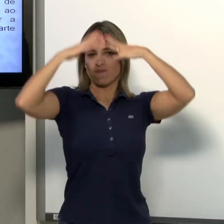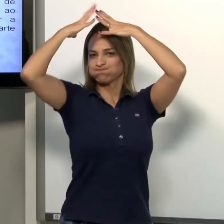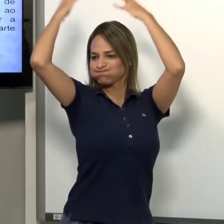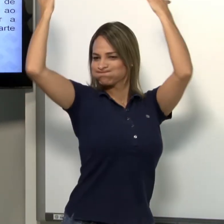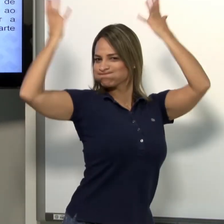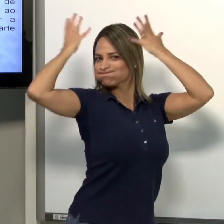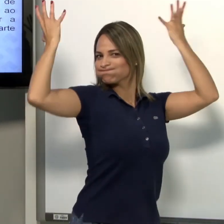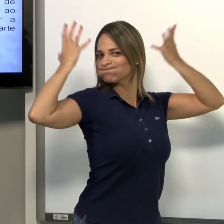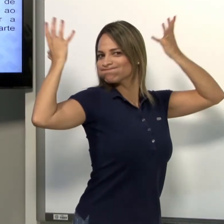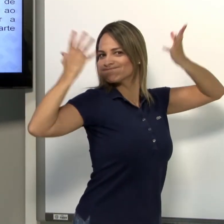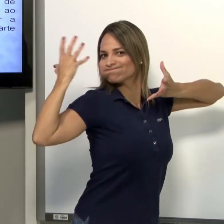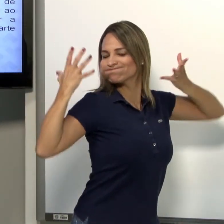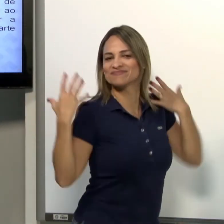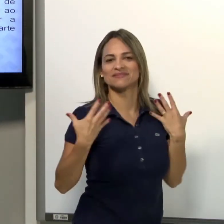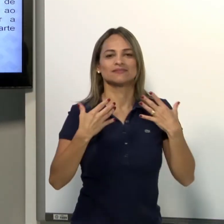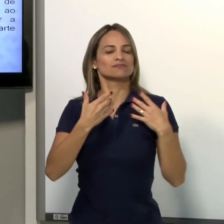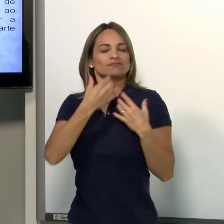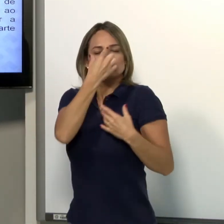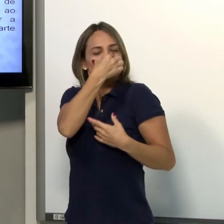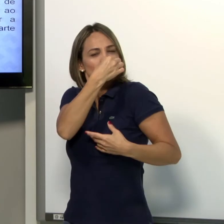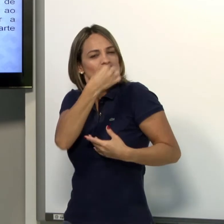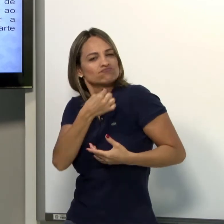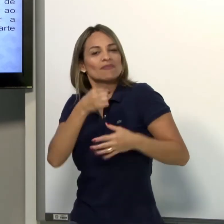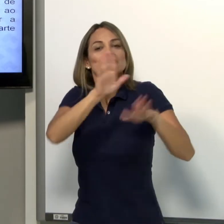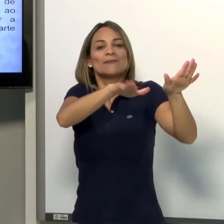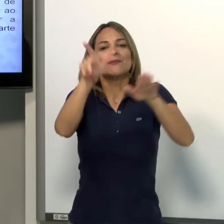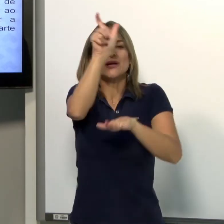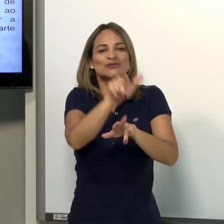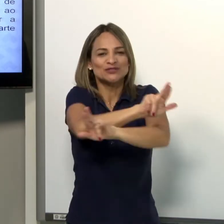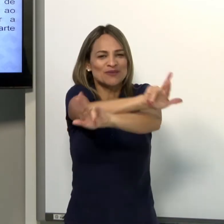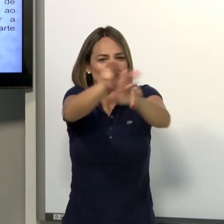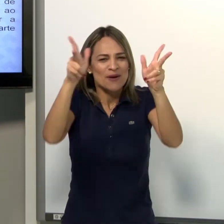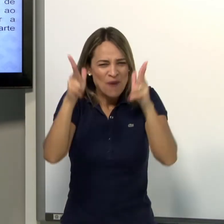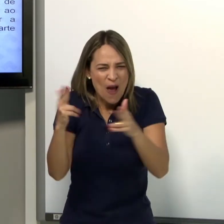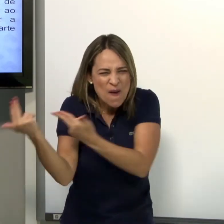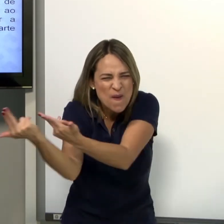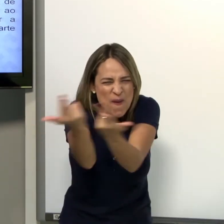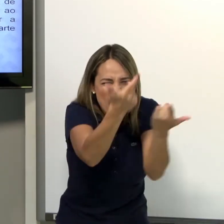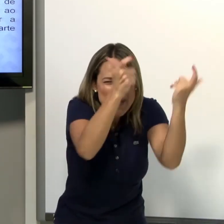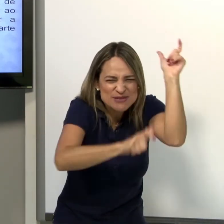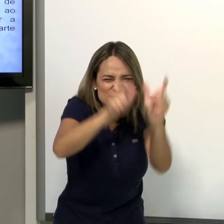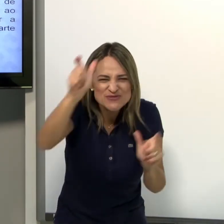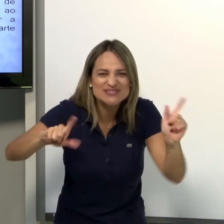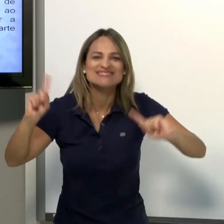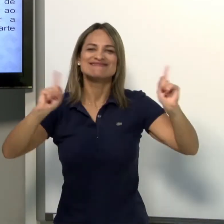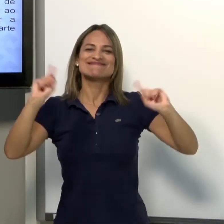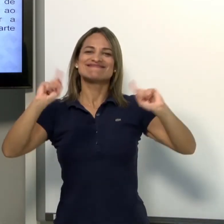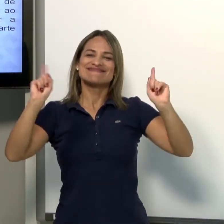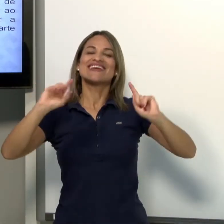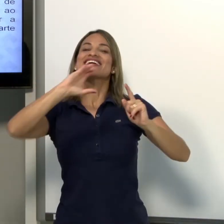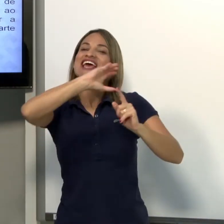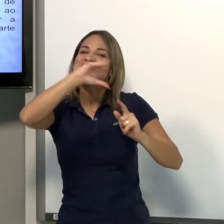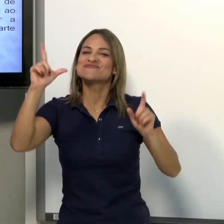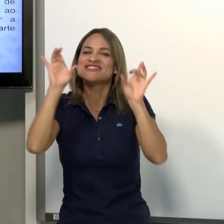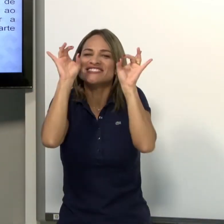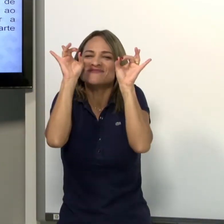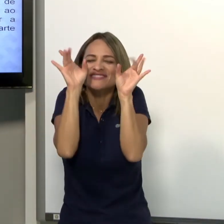bonita, cheia de cachos, o nariz afilado. Todas as pessoas são iguais? Não. Então, o classificador vai